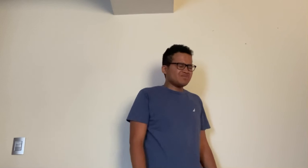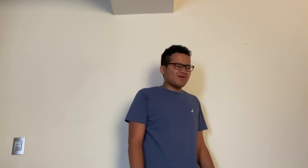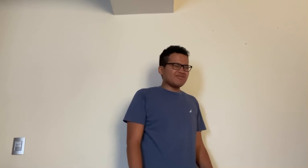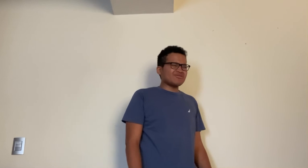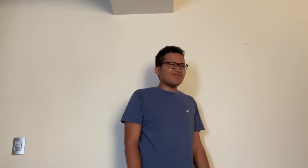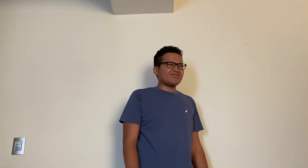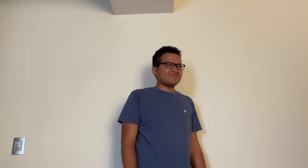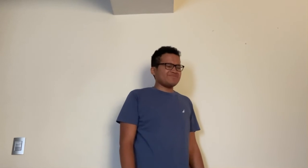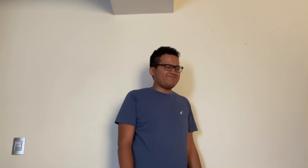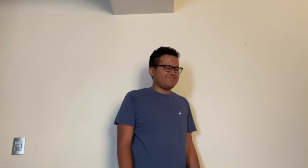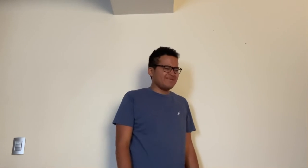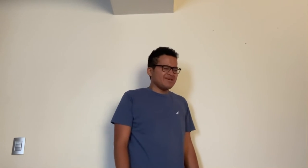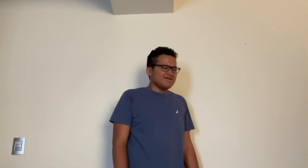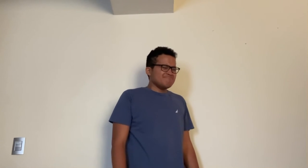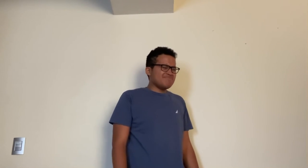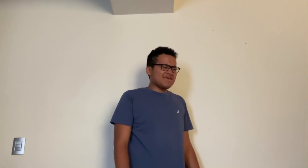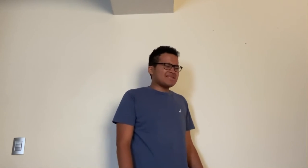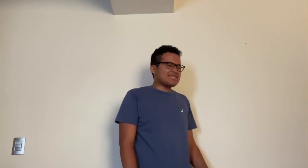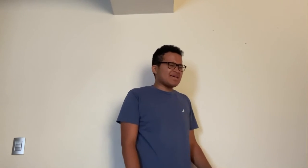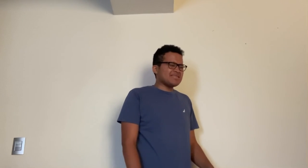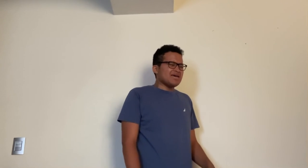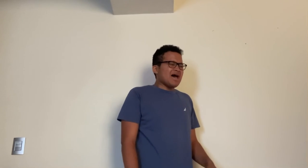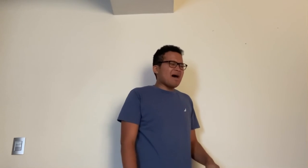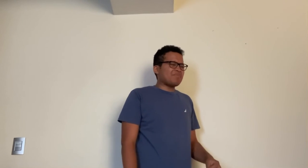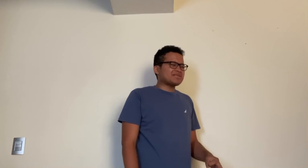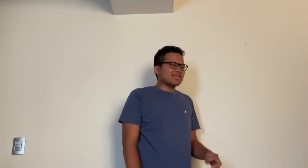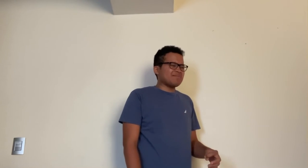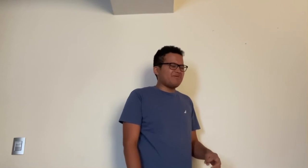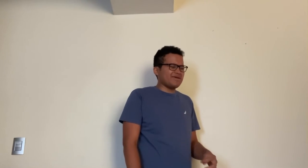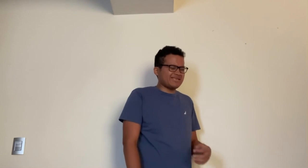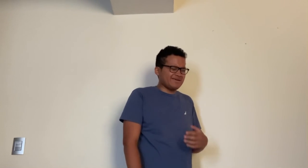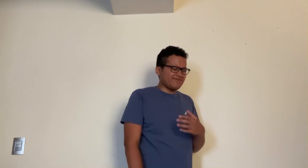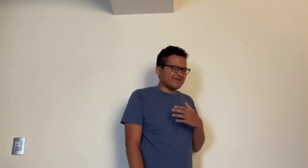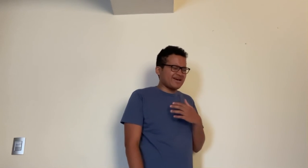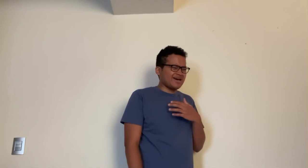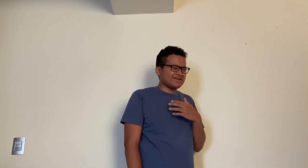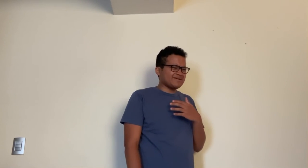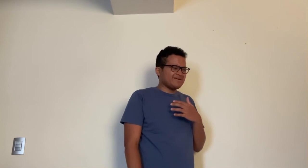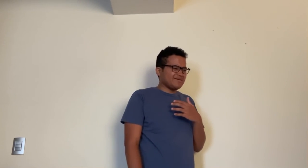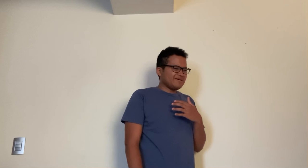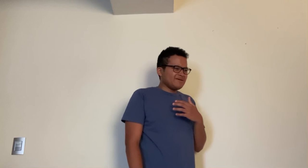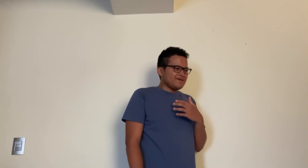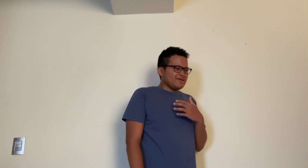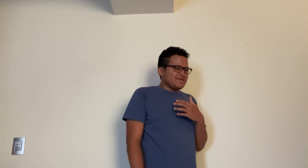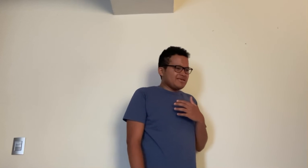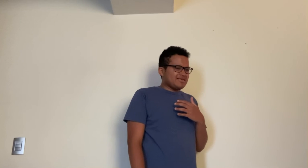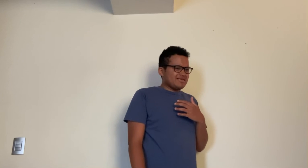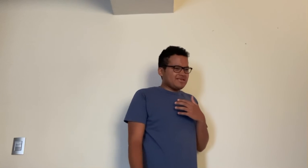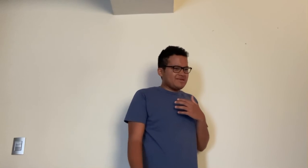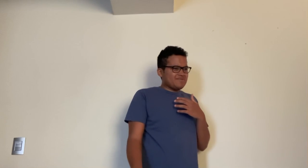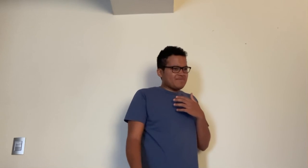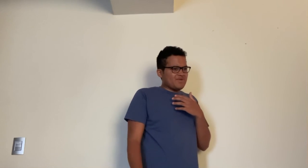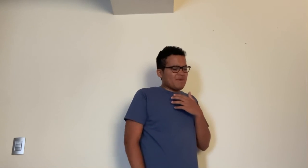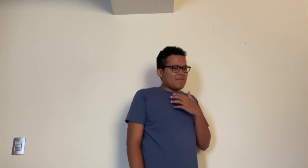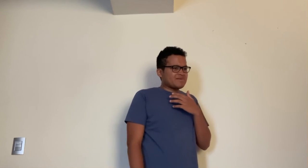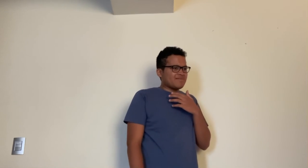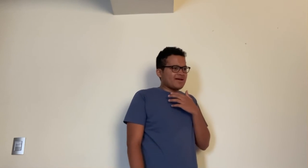cuando toco, me da ansiedad a pensar que voy a equivocar. Y mi papá se va a